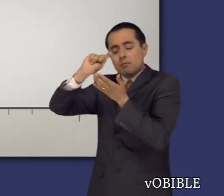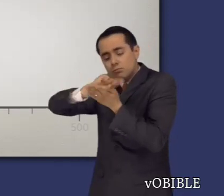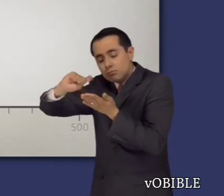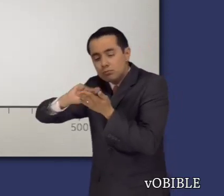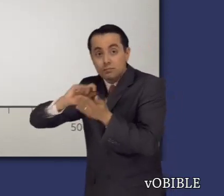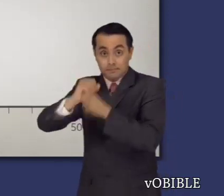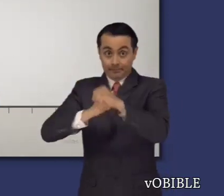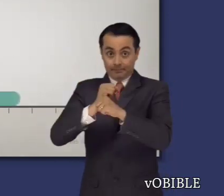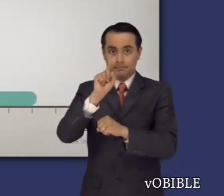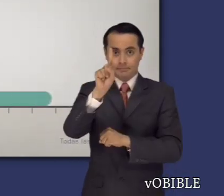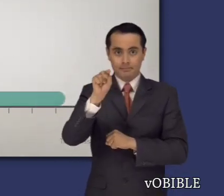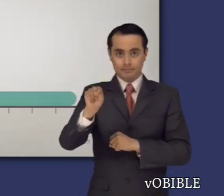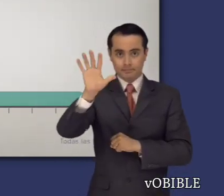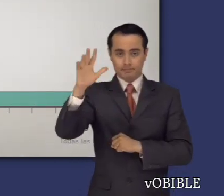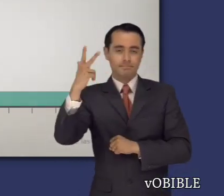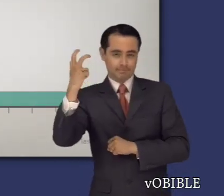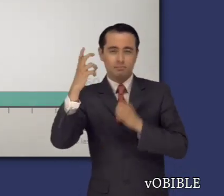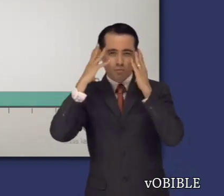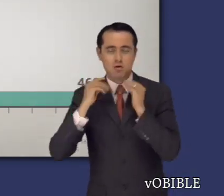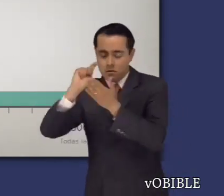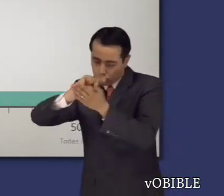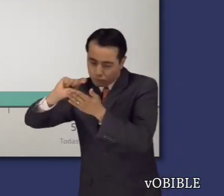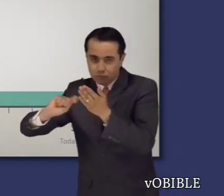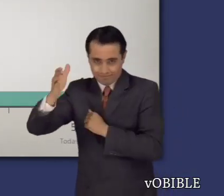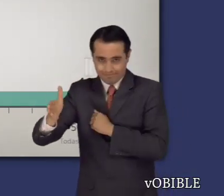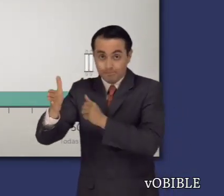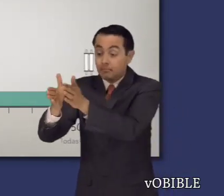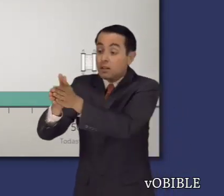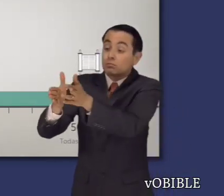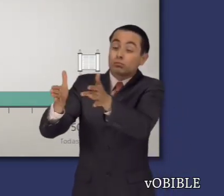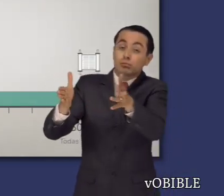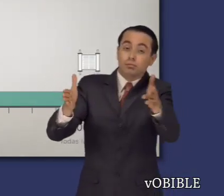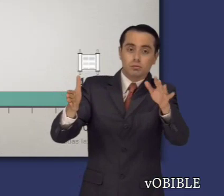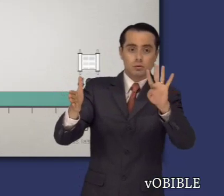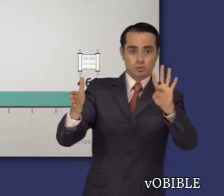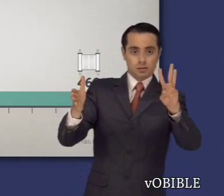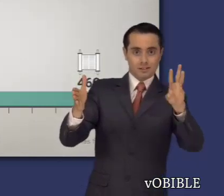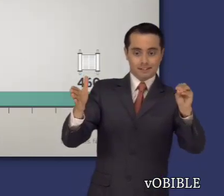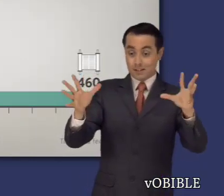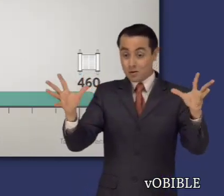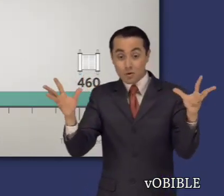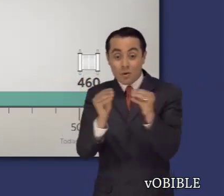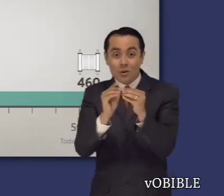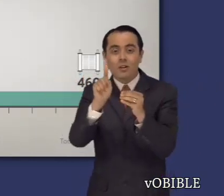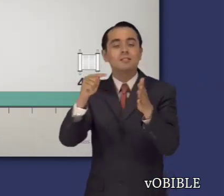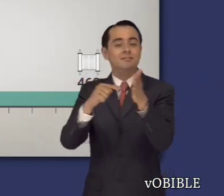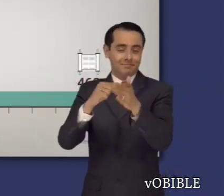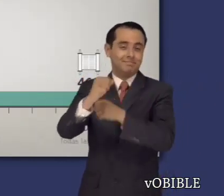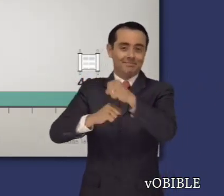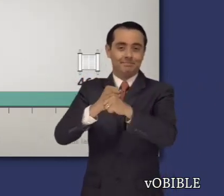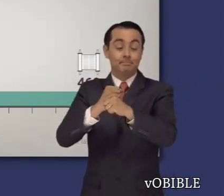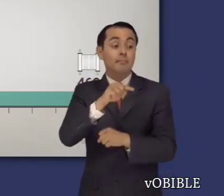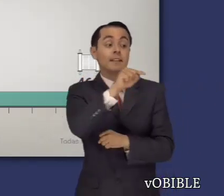Los Salmos que componen este libro se escribieron a lo largo de mil años. Se cree que Moisés fue